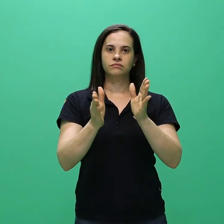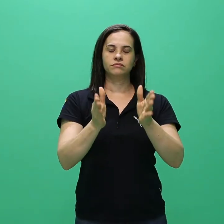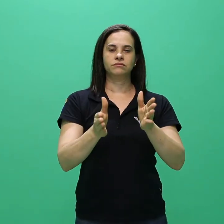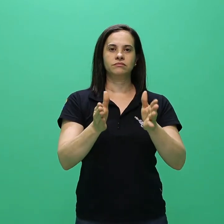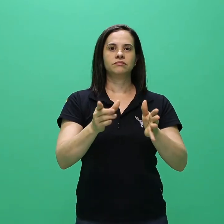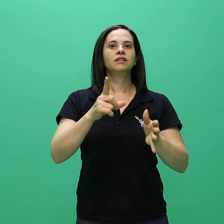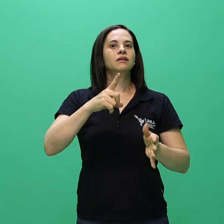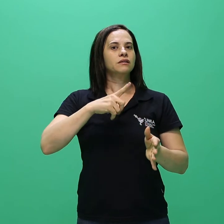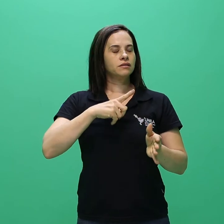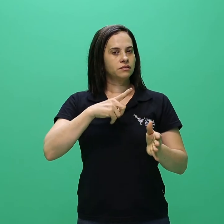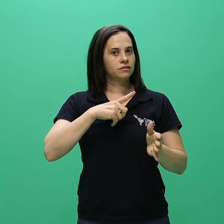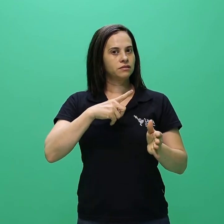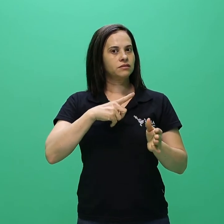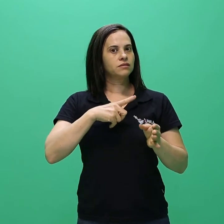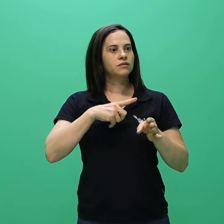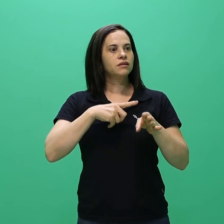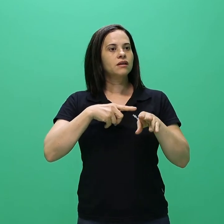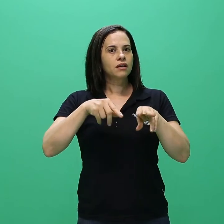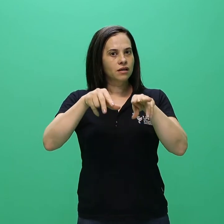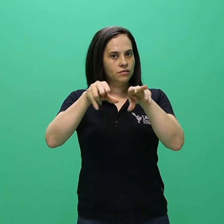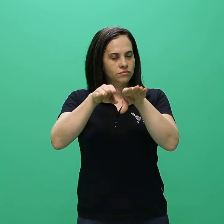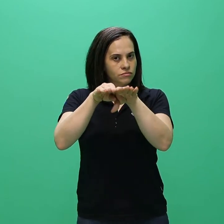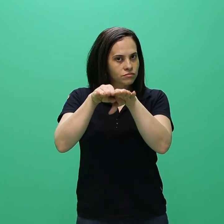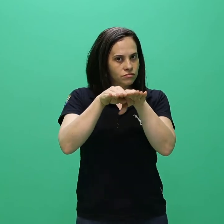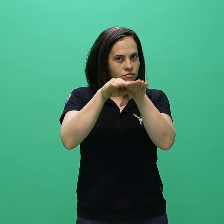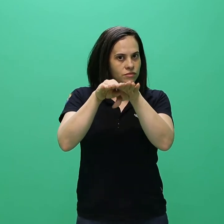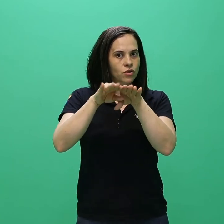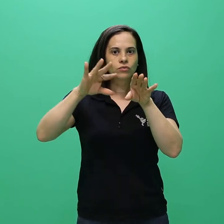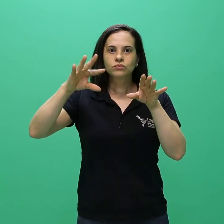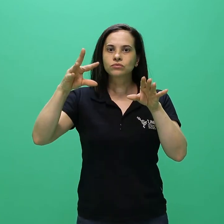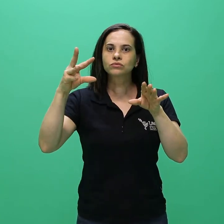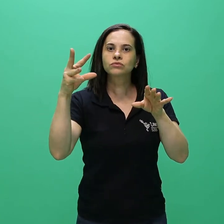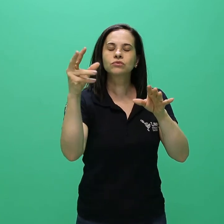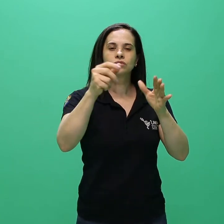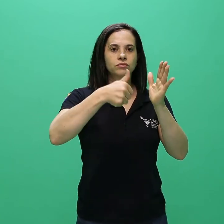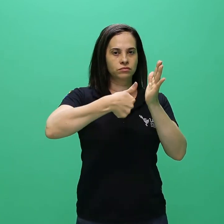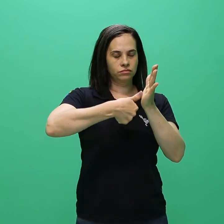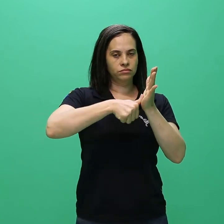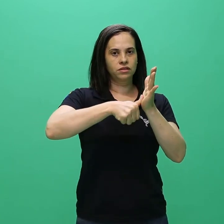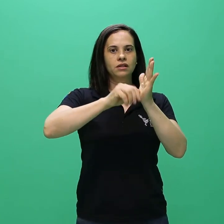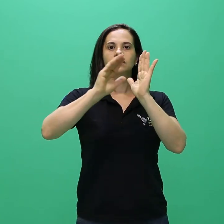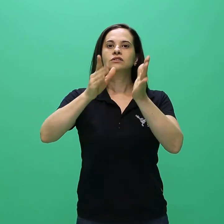com os documentos solicitados pelo referido edital de convocação.